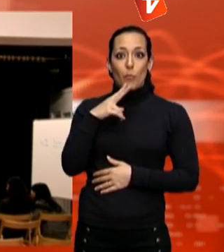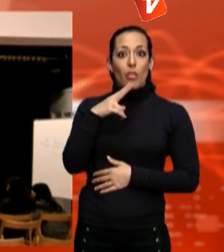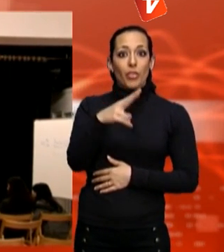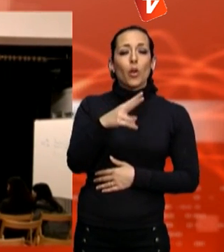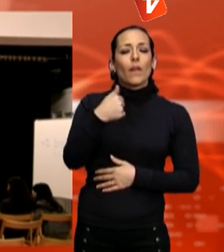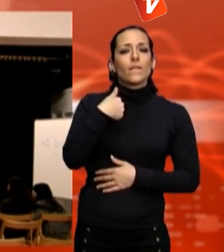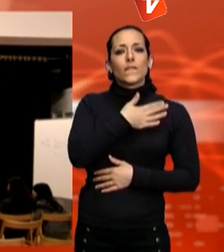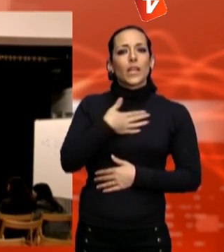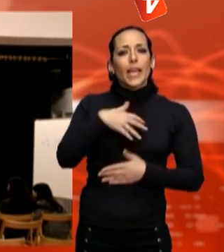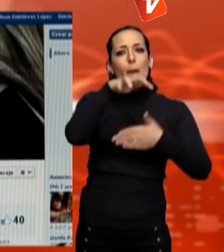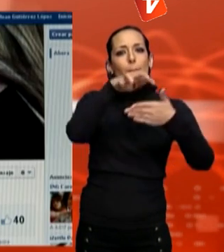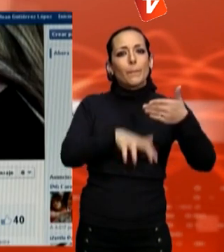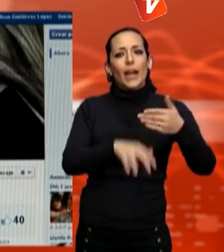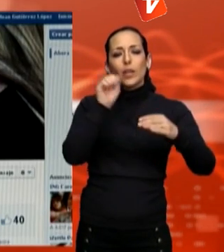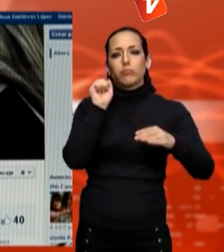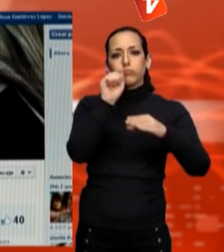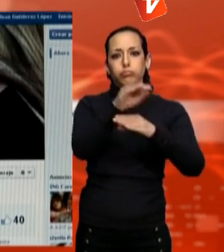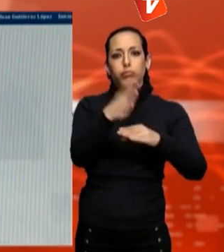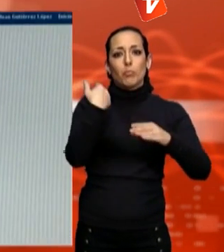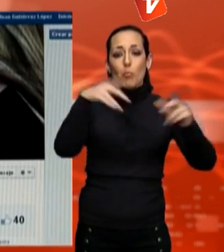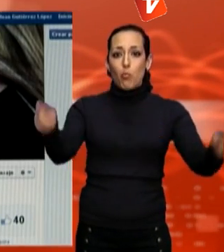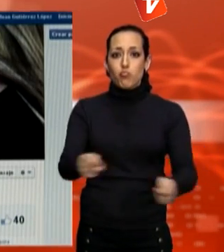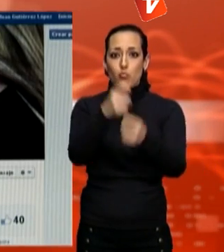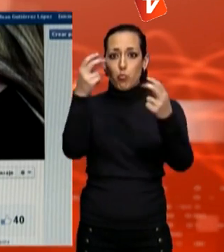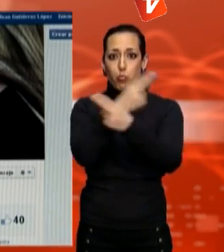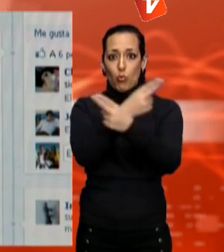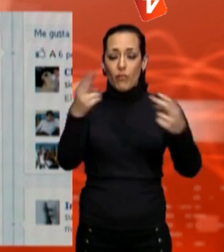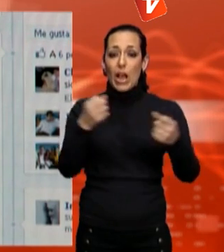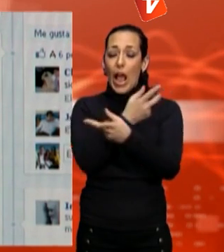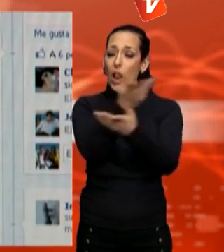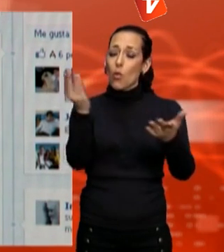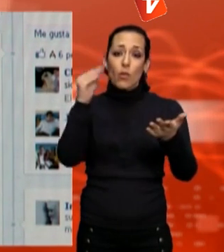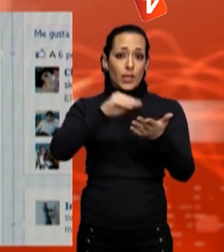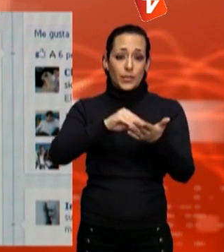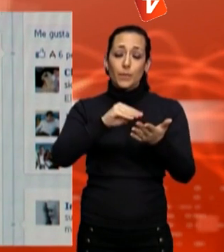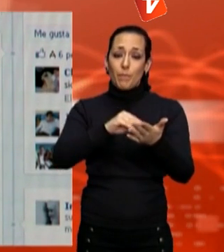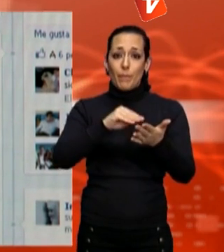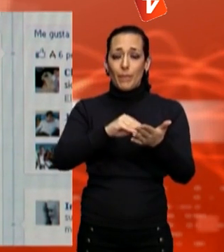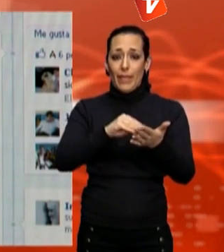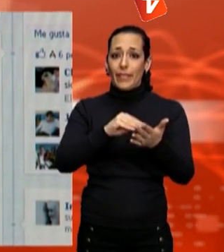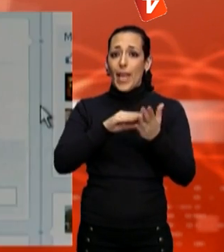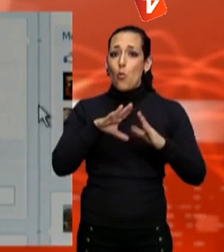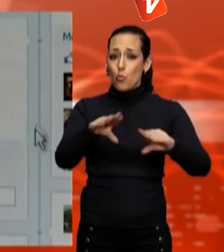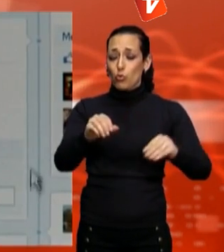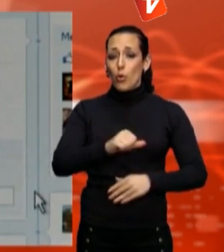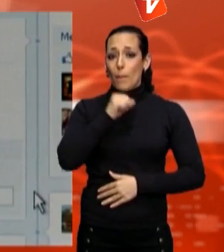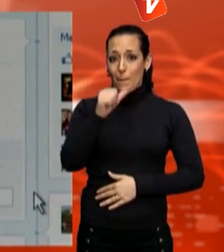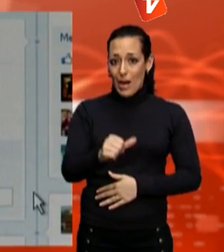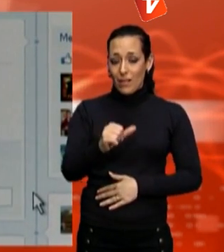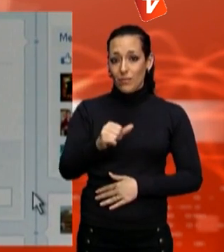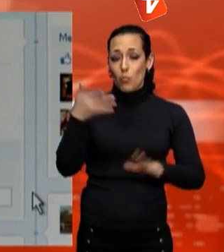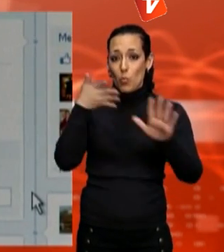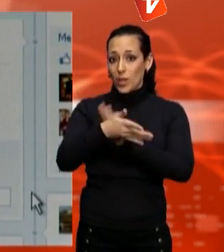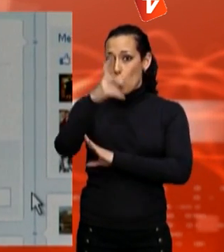i es va fer un mal ús. A Terrassa, gairebé cada institut té el seu informer. Els comentaris que hi ha en general són forts i inofensius,